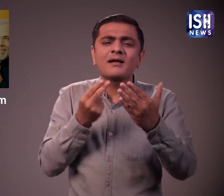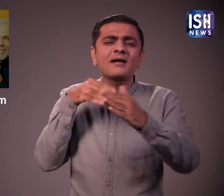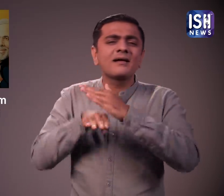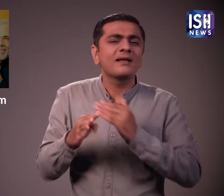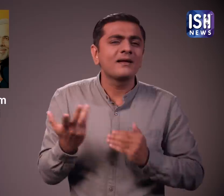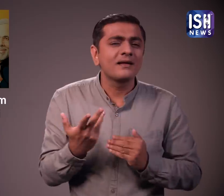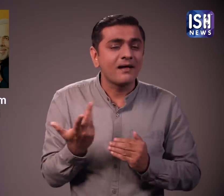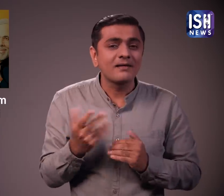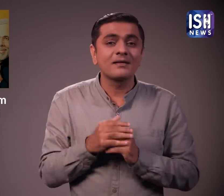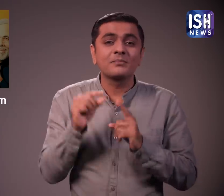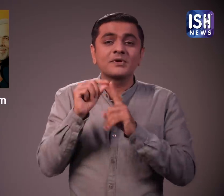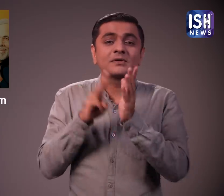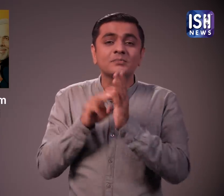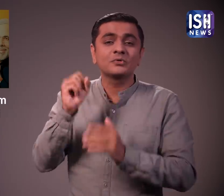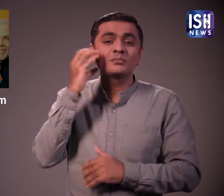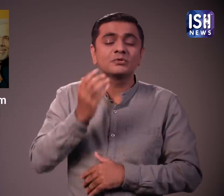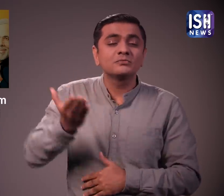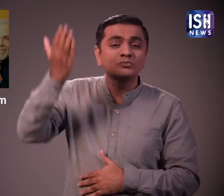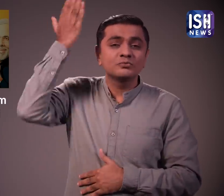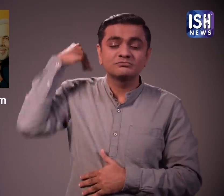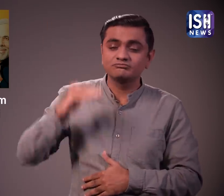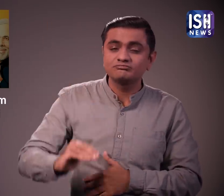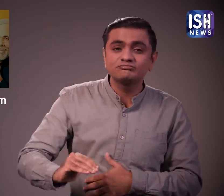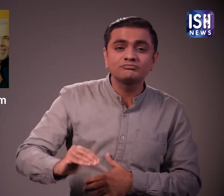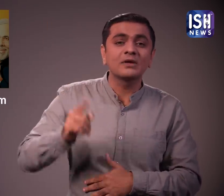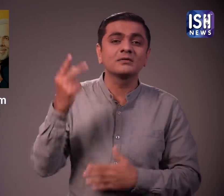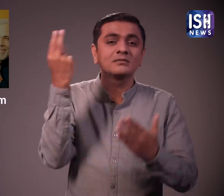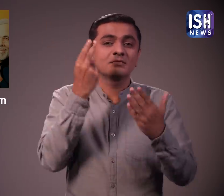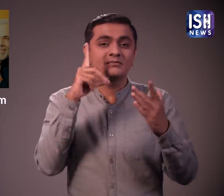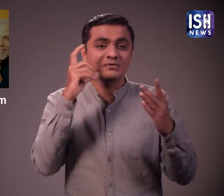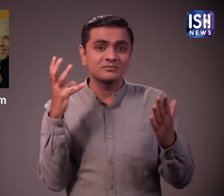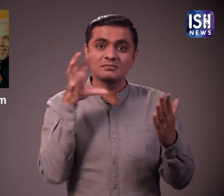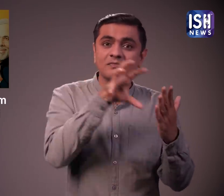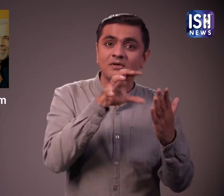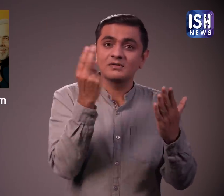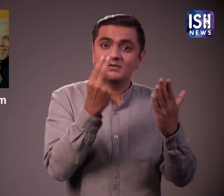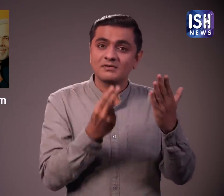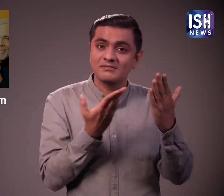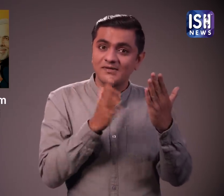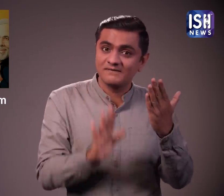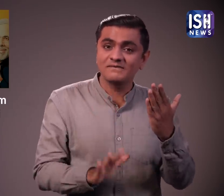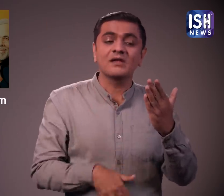पेंटिंग में प्रधान मंत्री के बचपन को प्रदर्शित करने वाली तस्वीरों